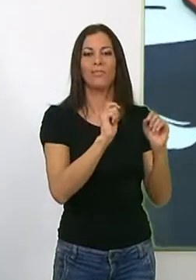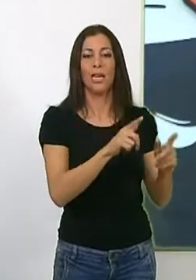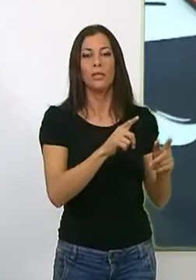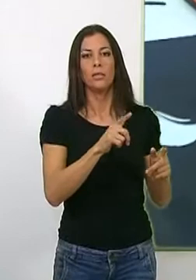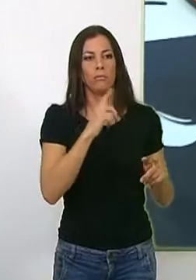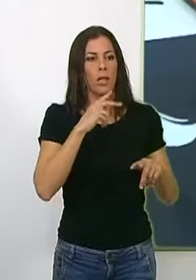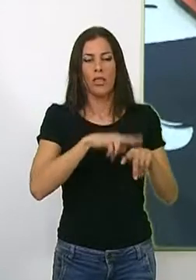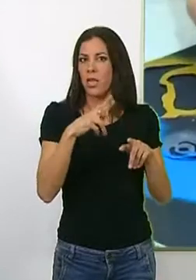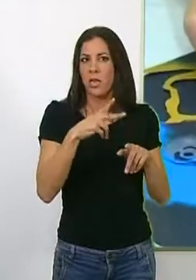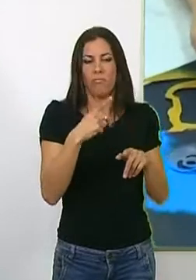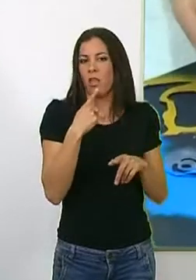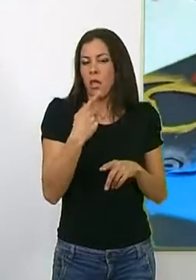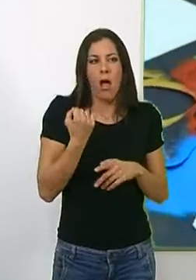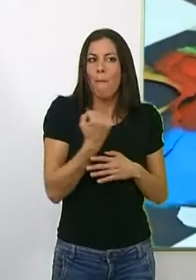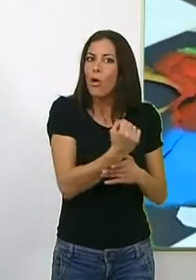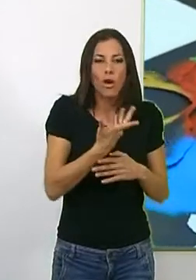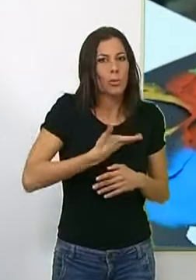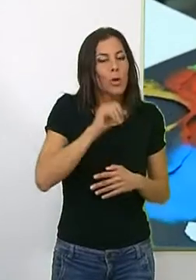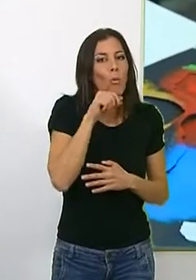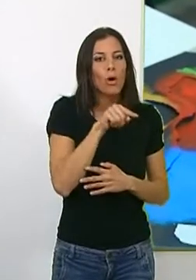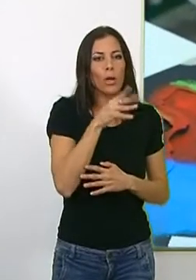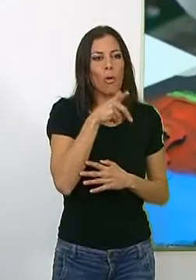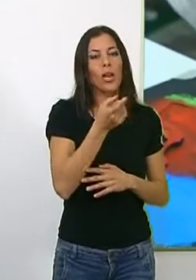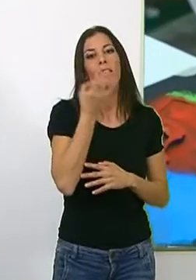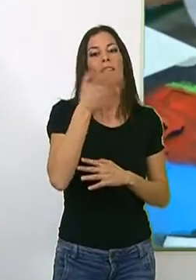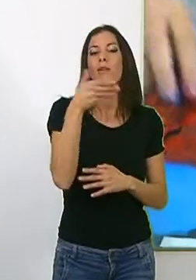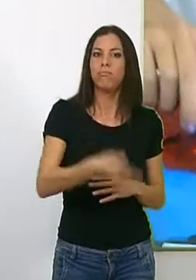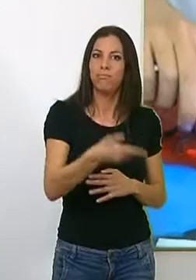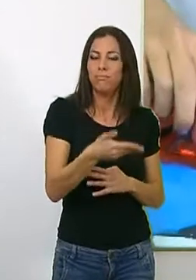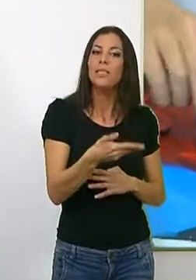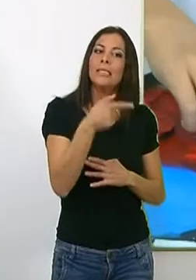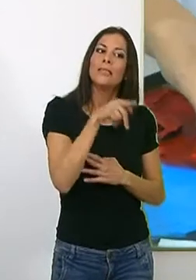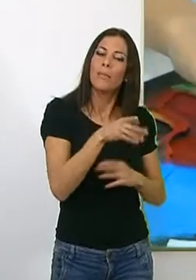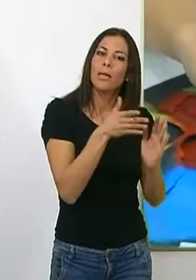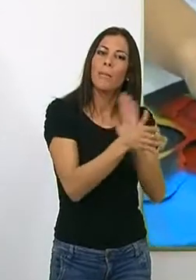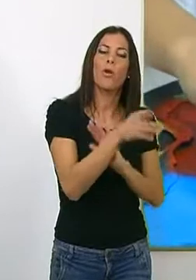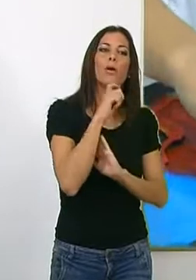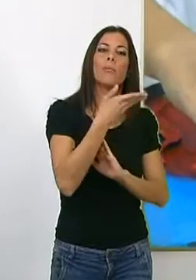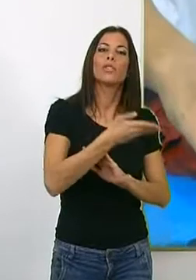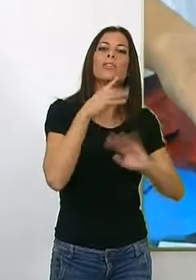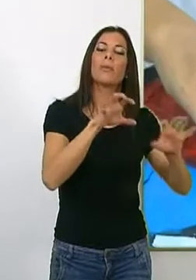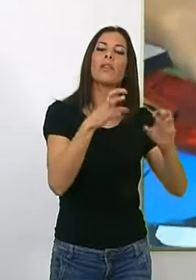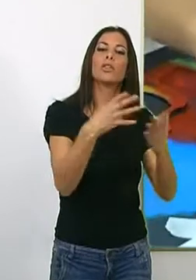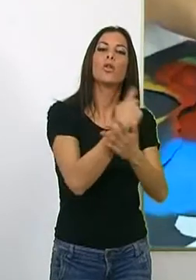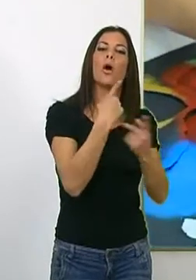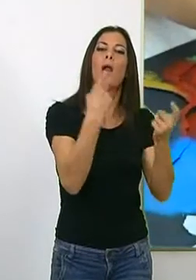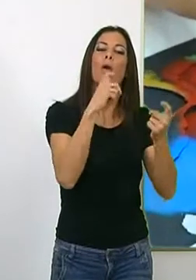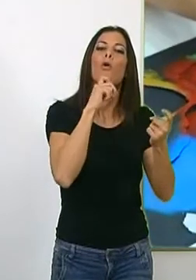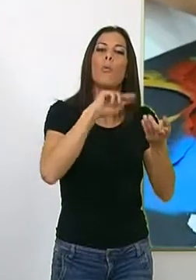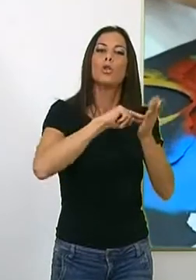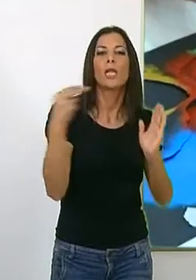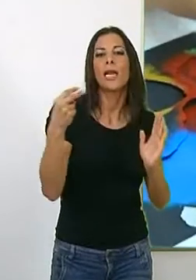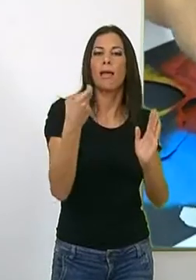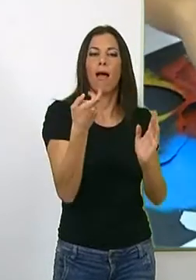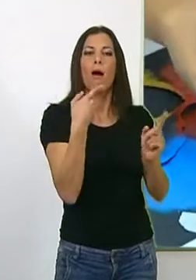El Edil mostró el apoyo del Ayuntamiento motileño a este tipo de iniciativas y subrayó el aprendizaje de los alumnos en la